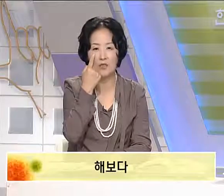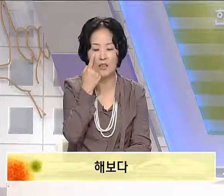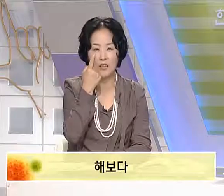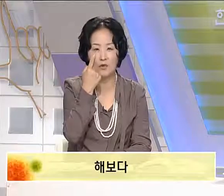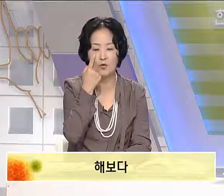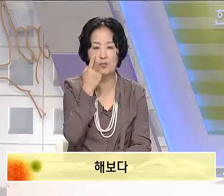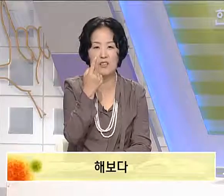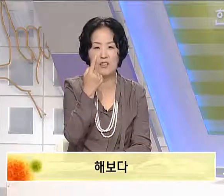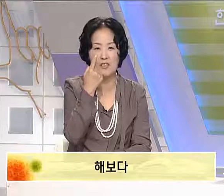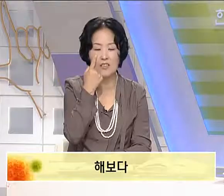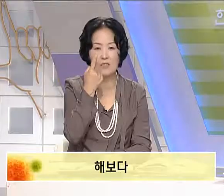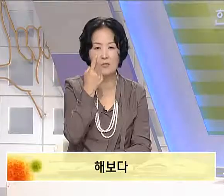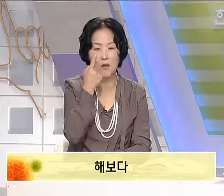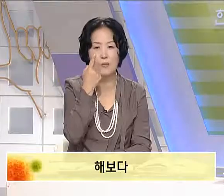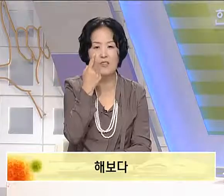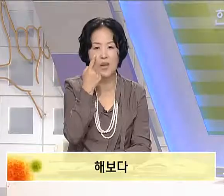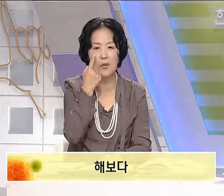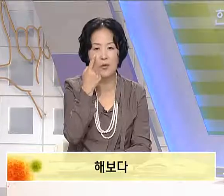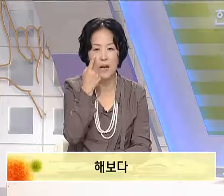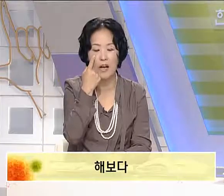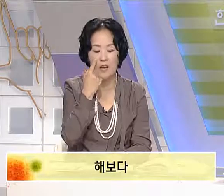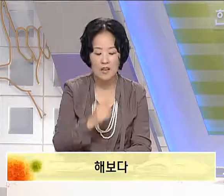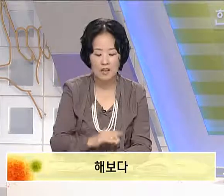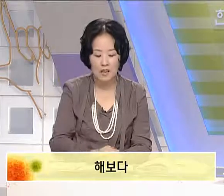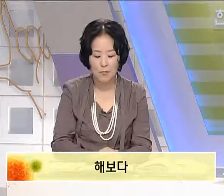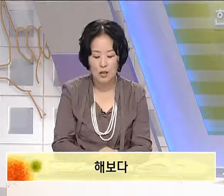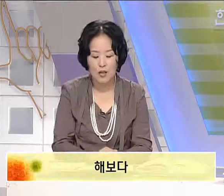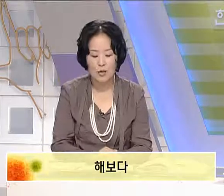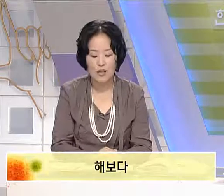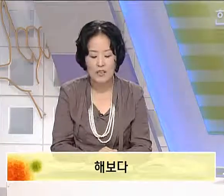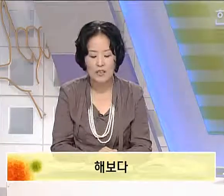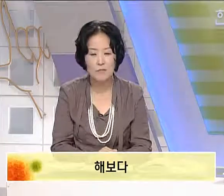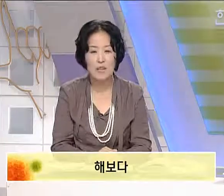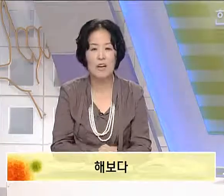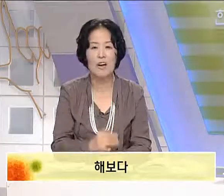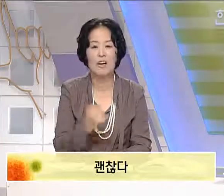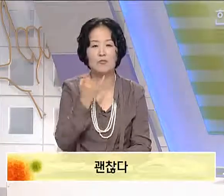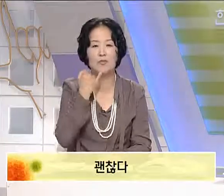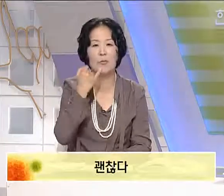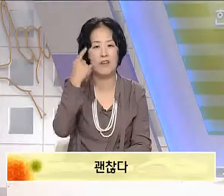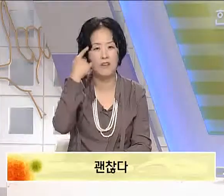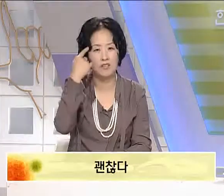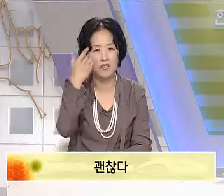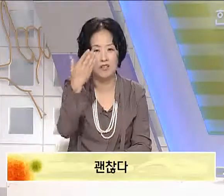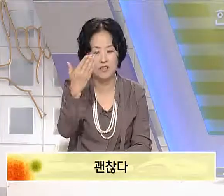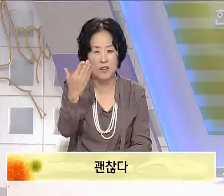수화가 되겠습니다. 눈 밑을 살짝 쳐주면 뭐 뭐 쓸 해보다. 그 다음 괜찮습니까? 라고 물어봐야 되겠죠. 자,